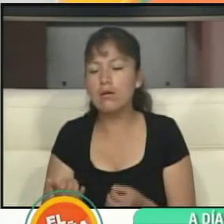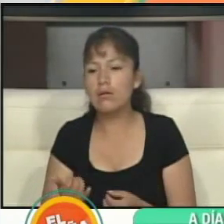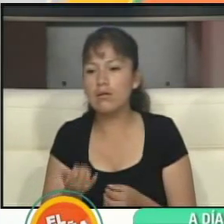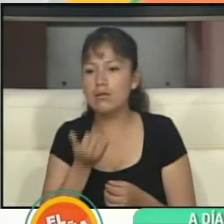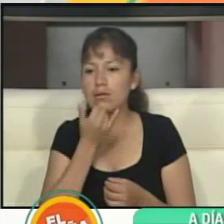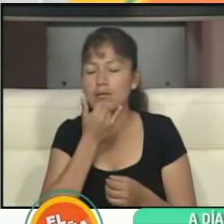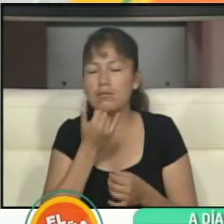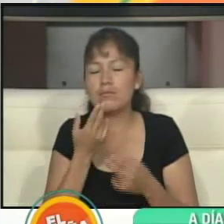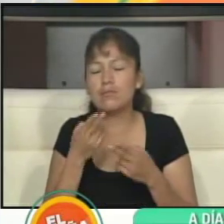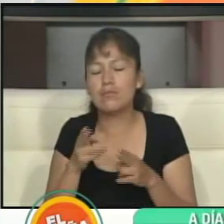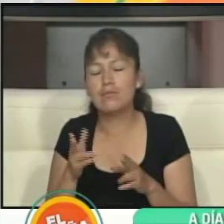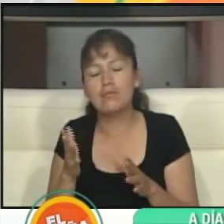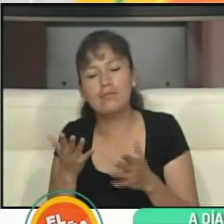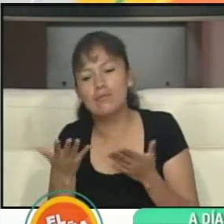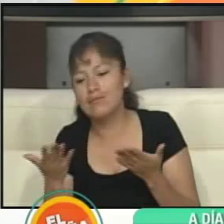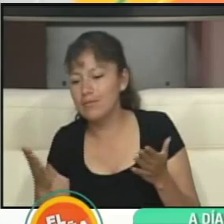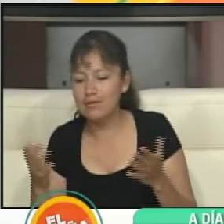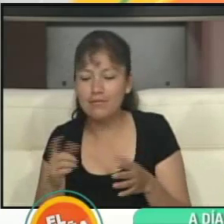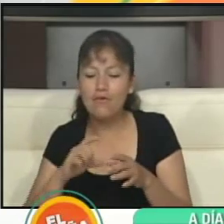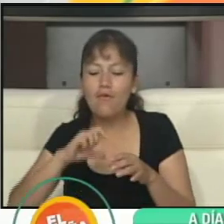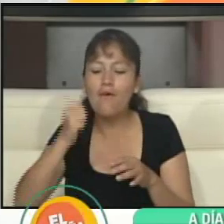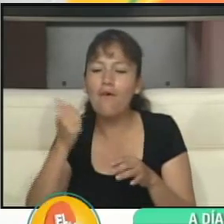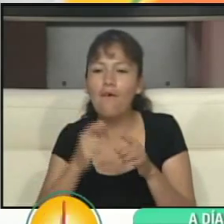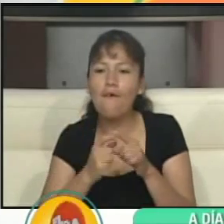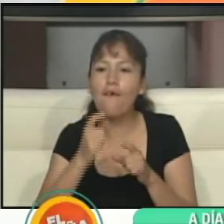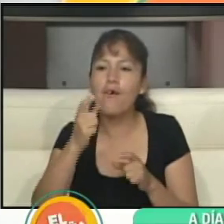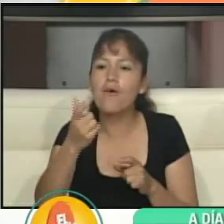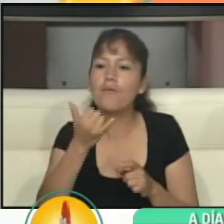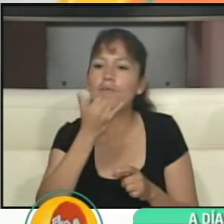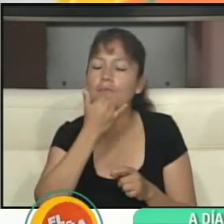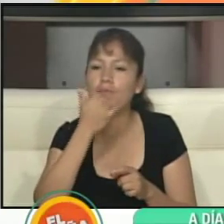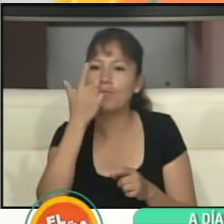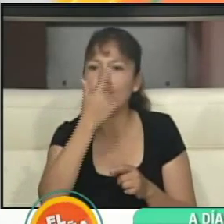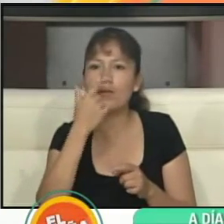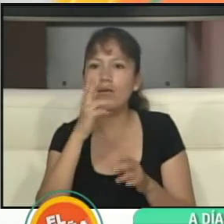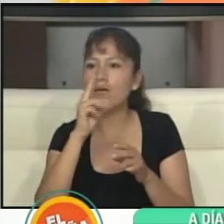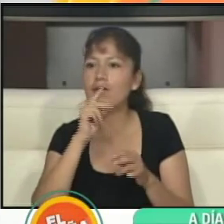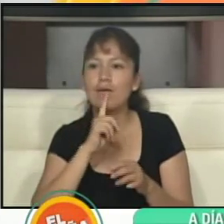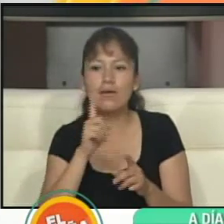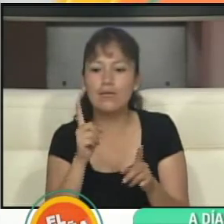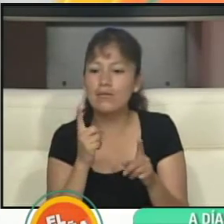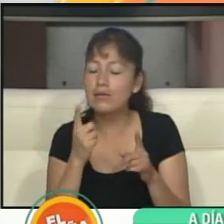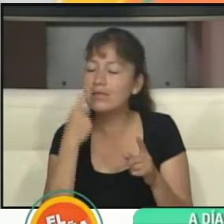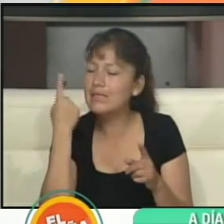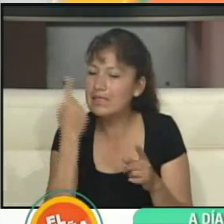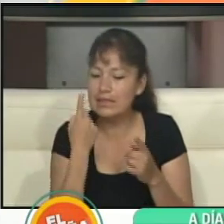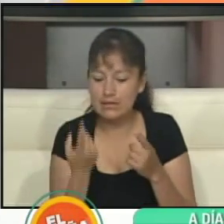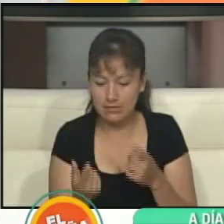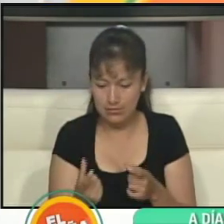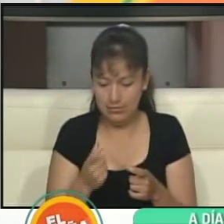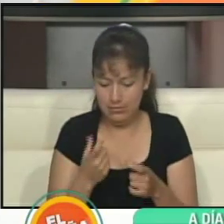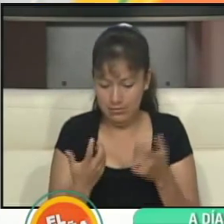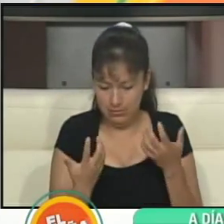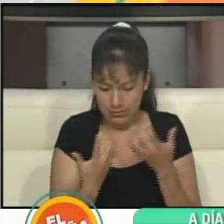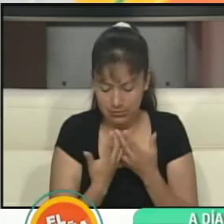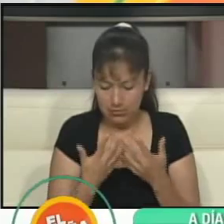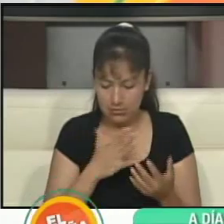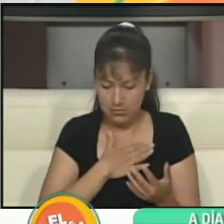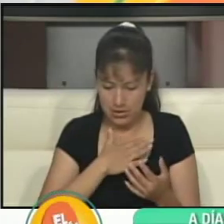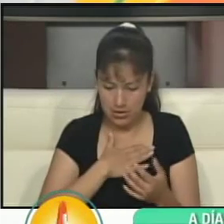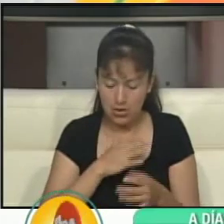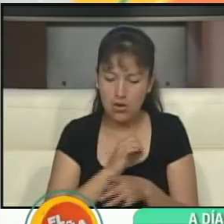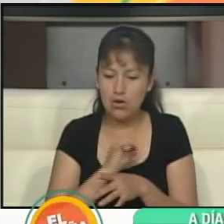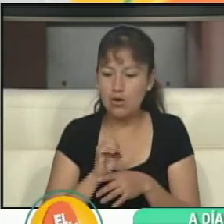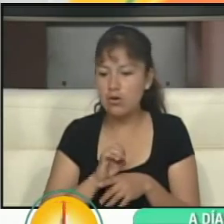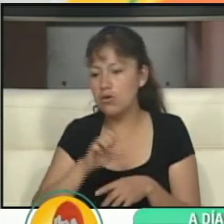y posiblemente pueda por un error entregarle otro que no le corresponda. Entonces, es necesario verificar una vez que alguno le entreguen si le corresponde